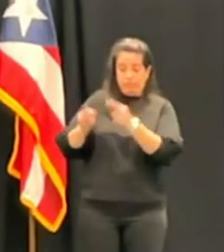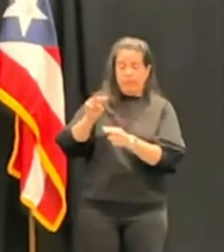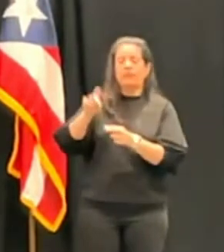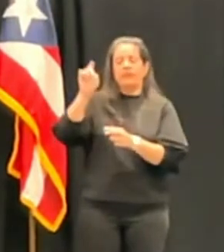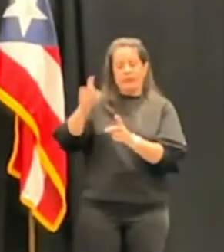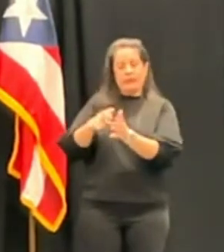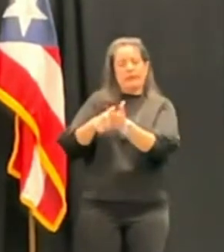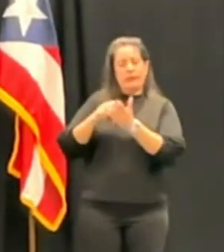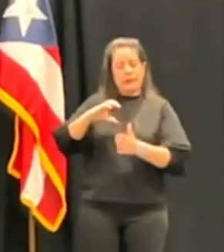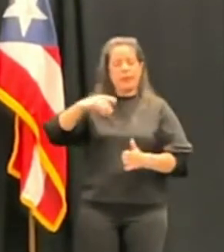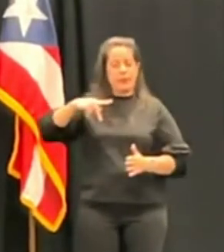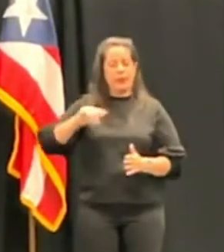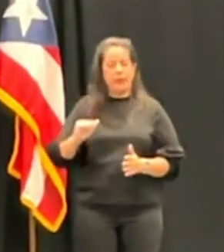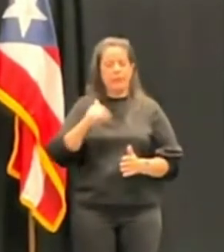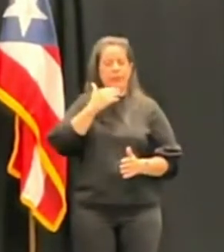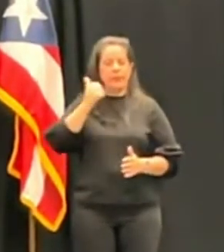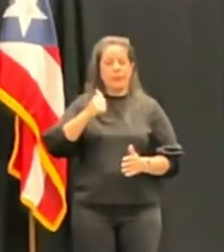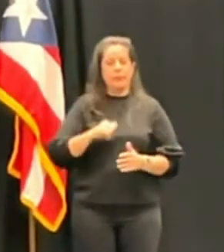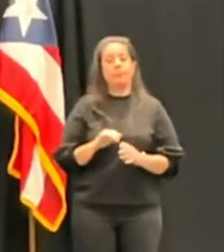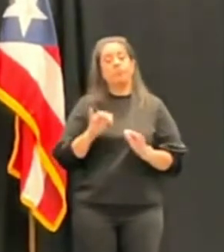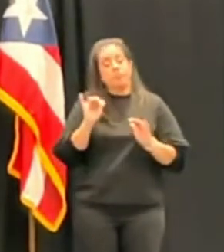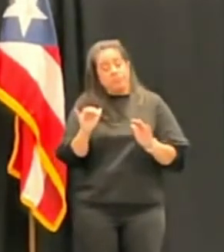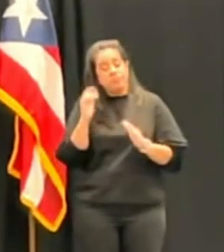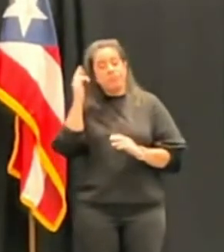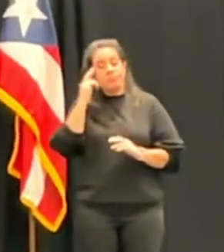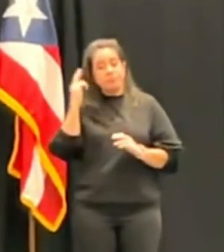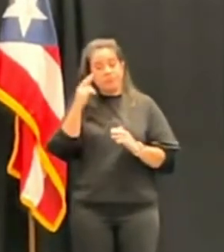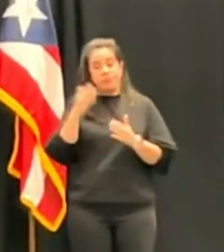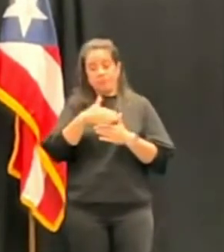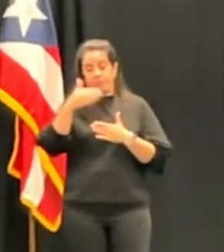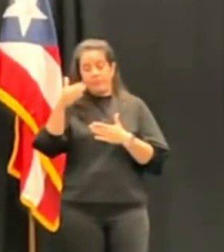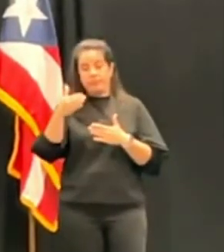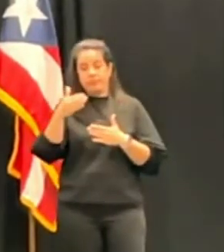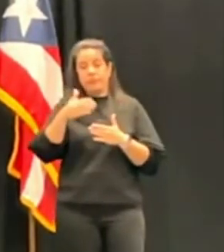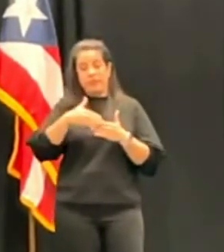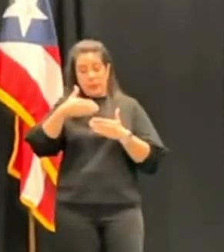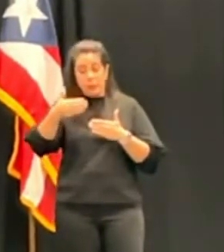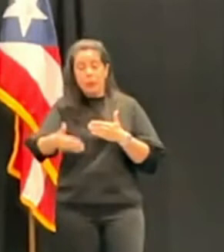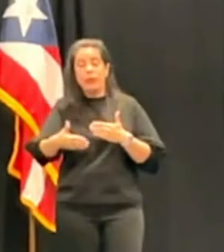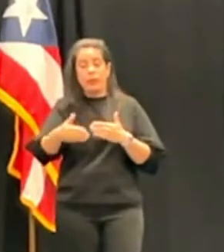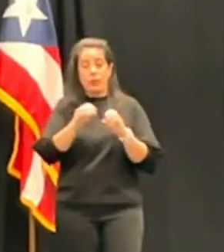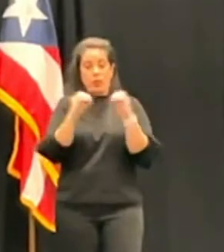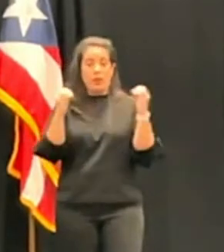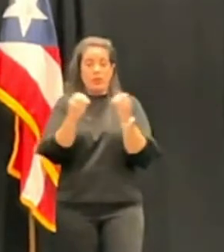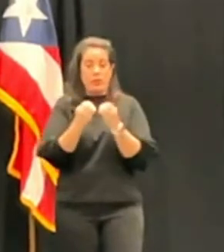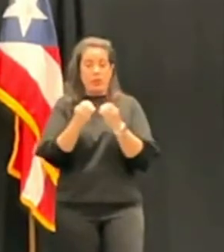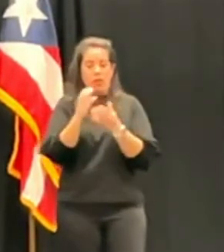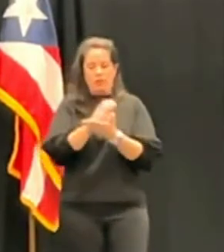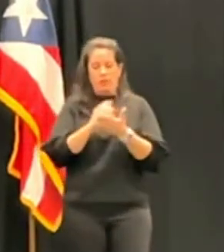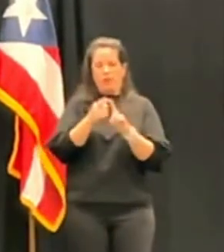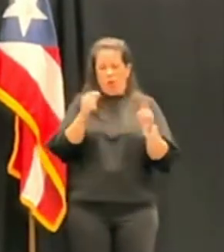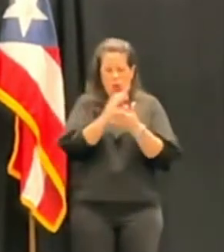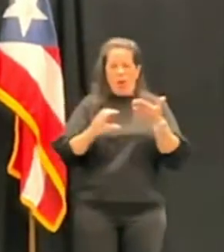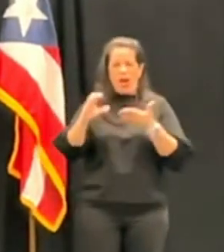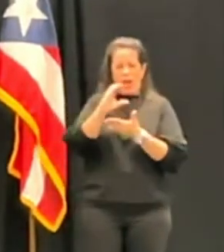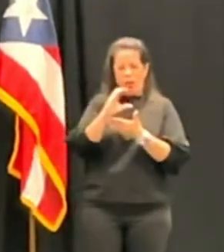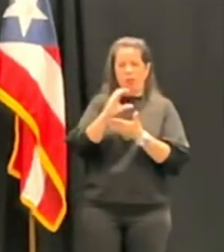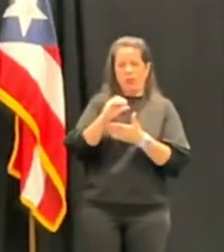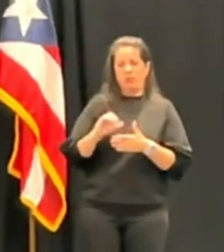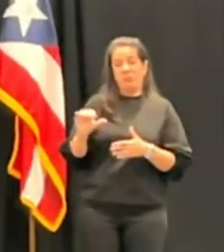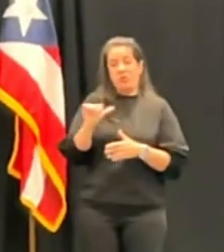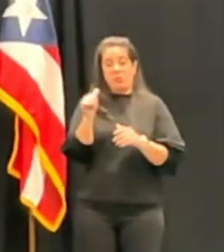A esos efectos vinieron organizaciones profesionales del colegio y otras asociadas,